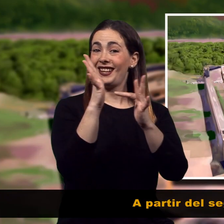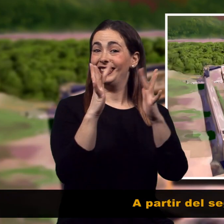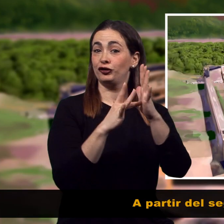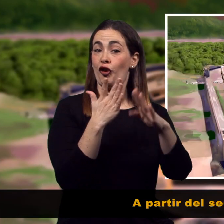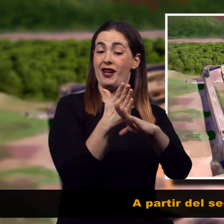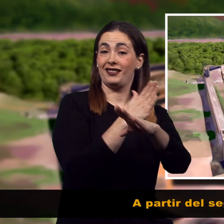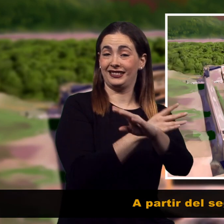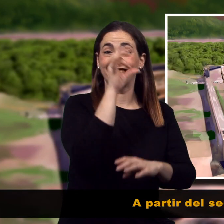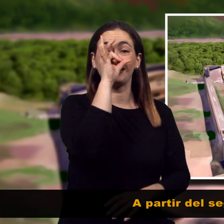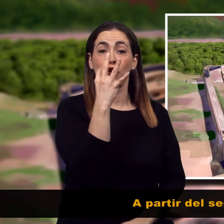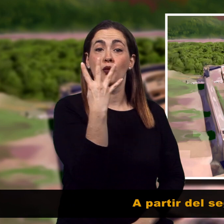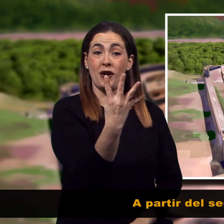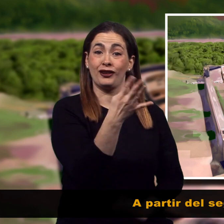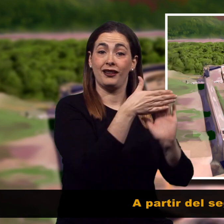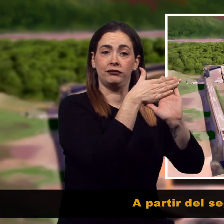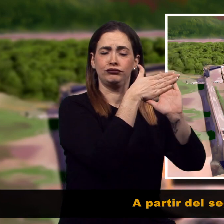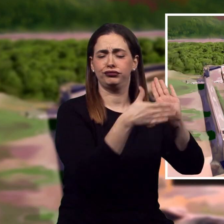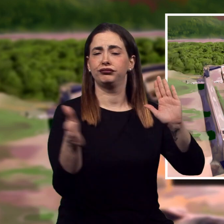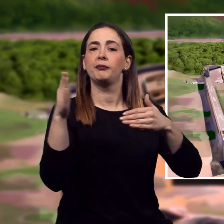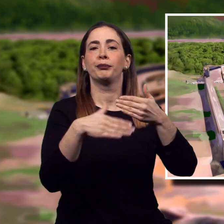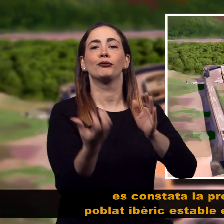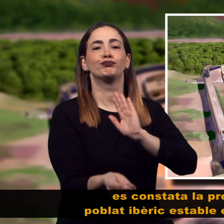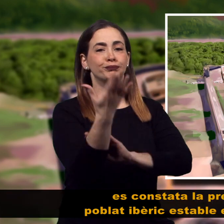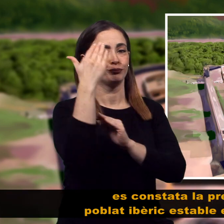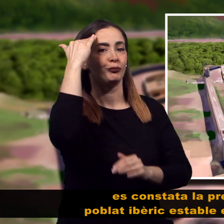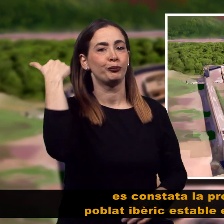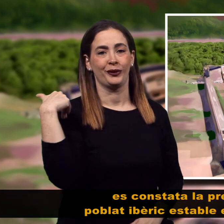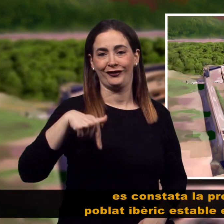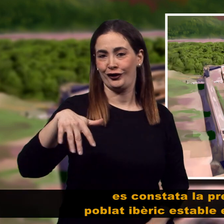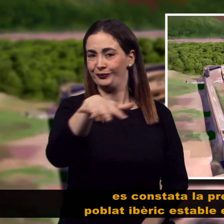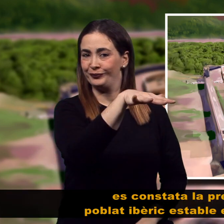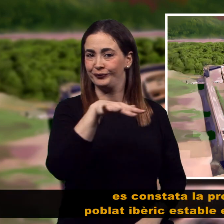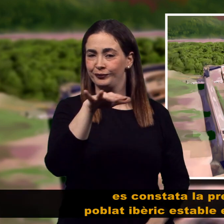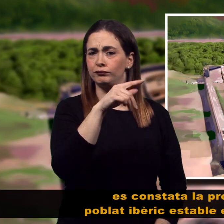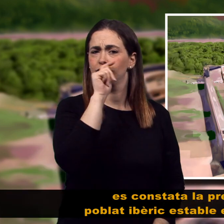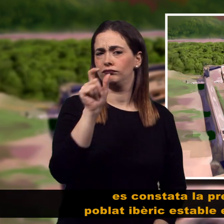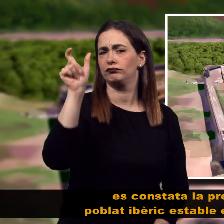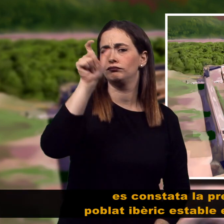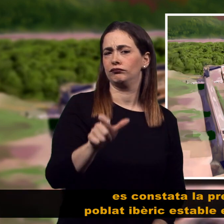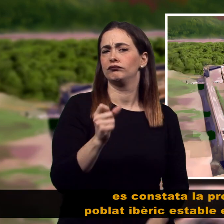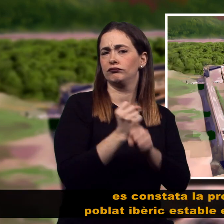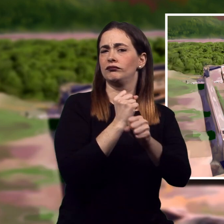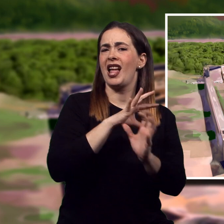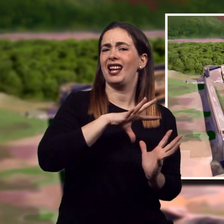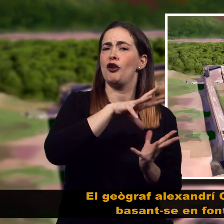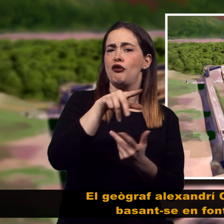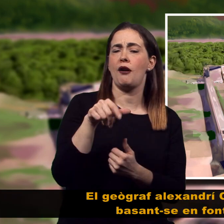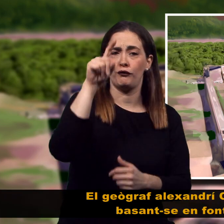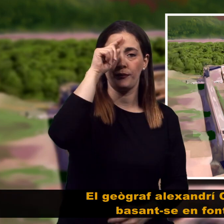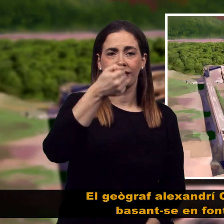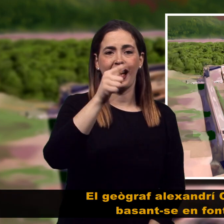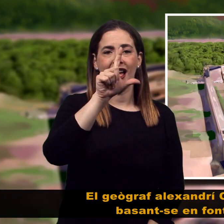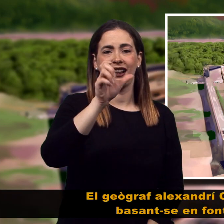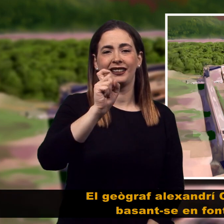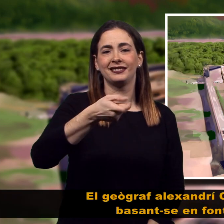A partir del segle IV abans de Crist, es constata la presència d'un poblat ibèric estable en aquesta zona. El